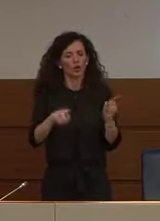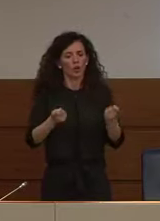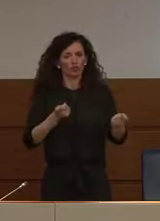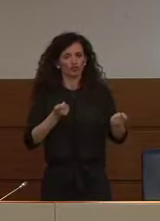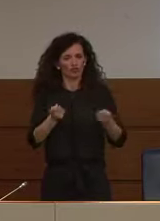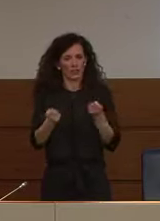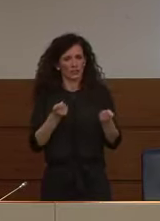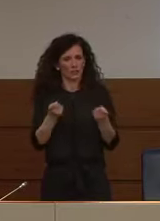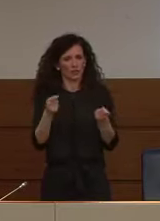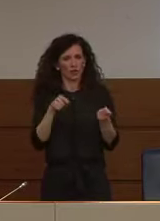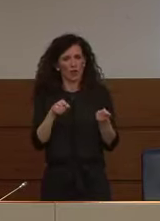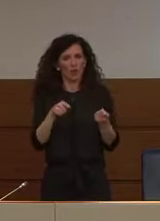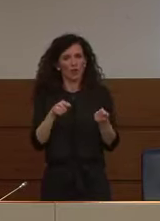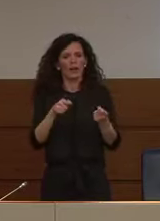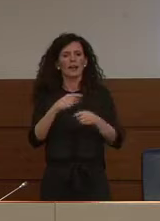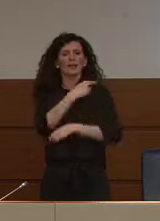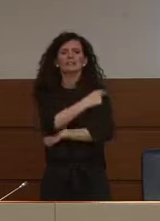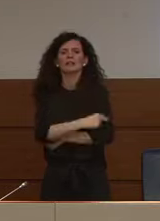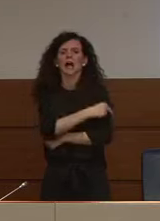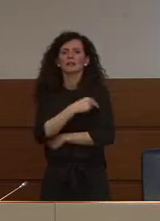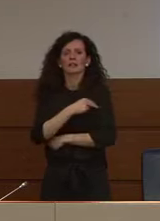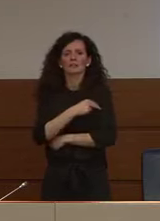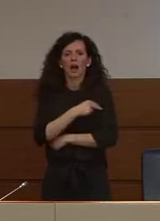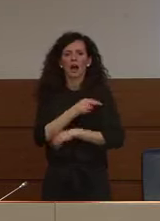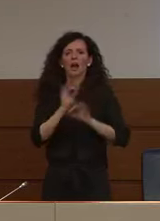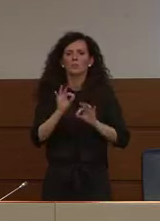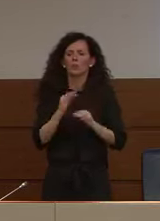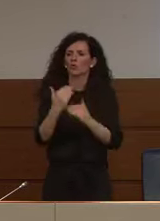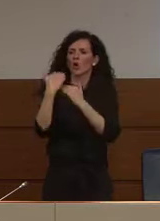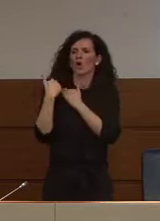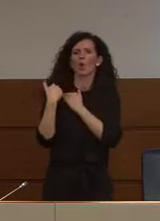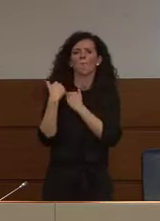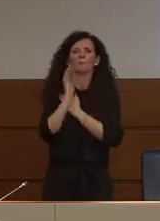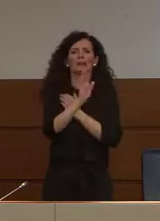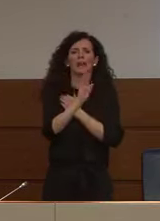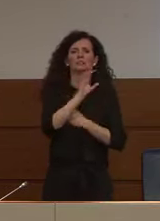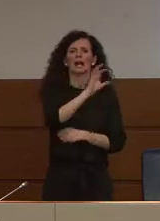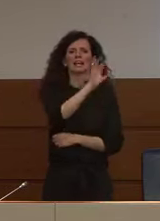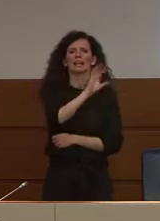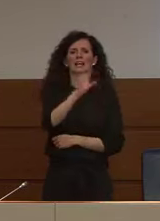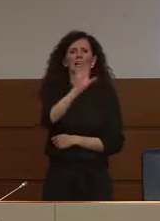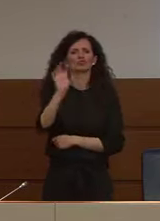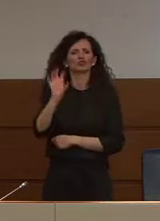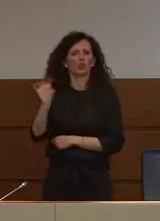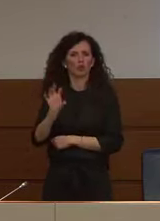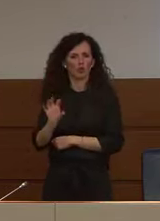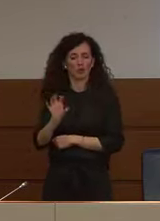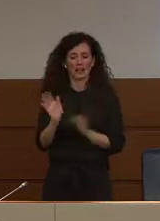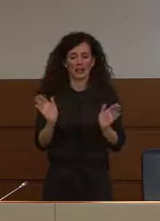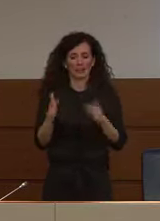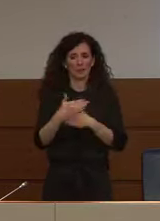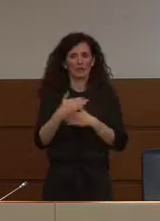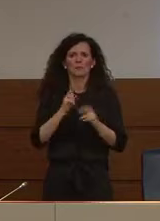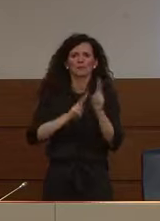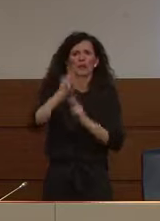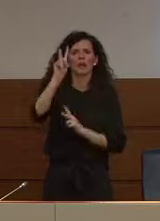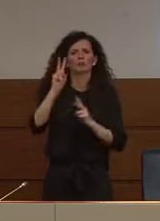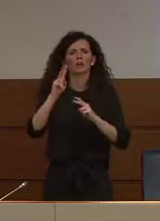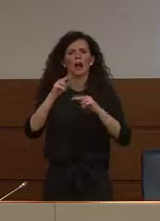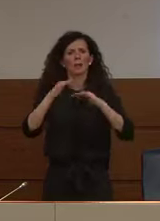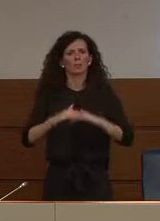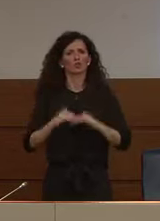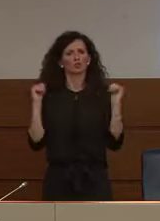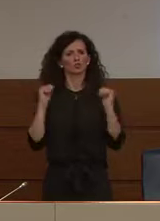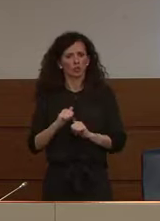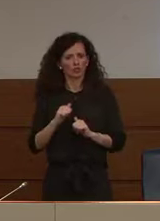della sanità è una competenza delle regioni il dipartimento nazionale della protezione civile non